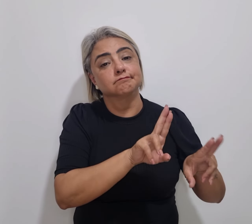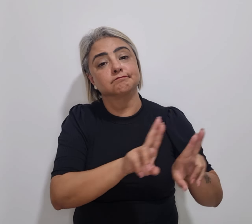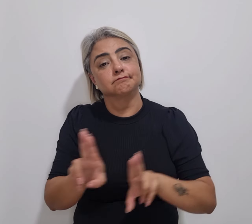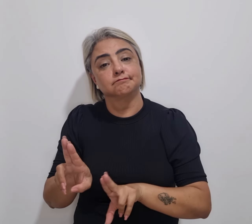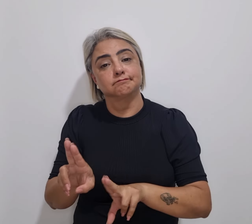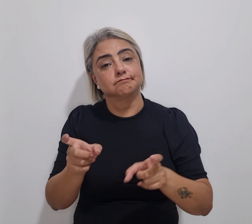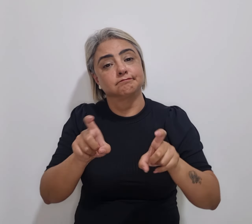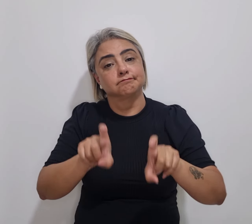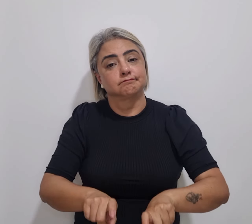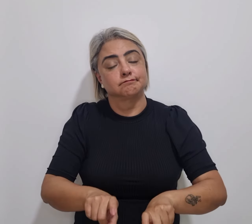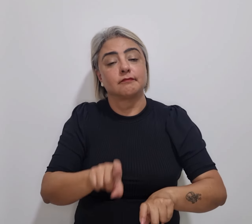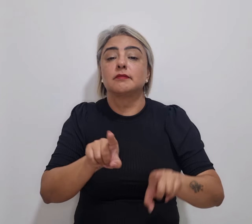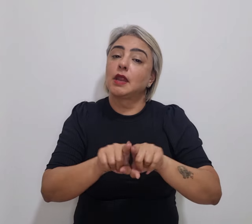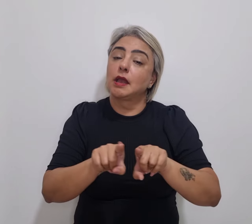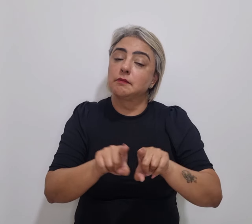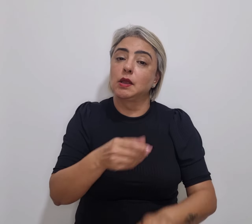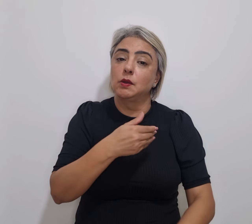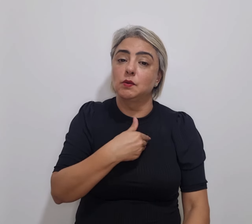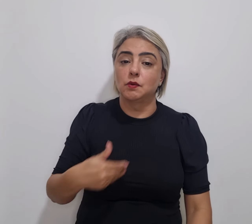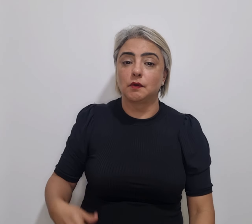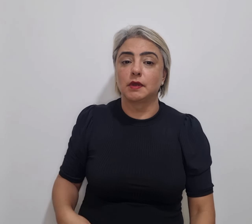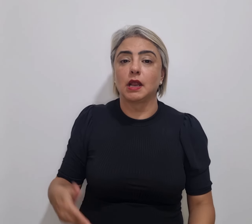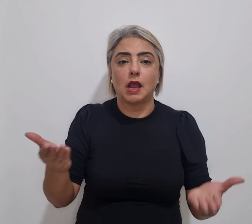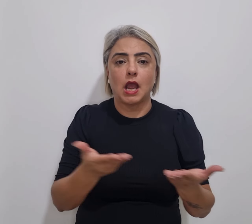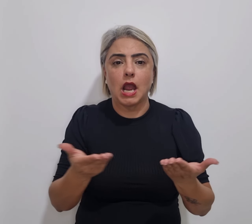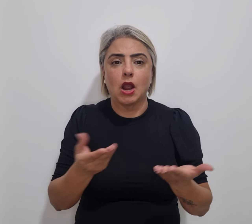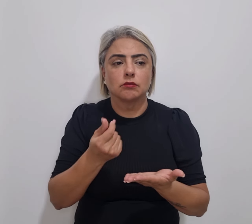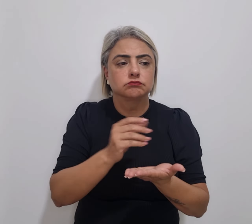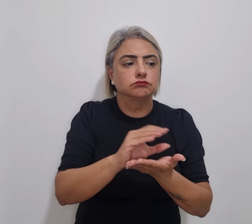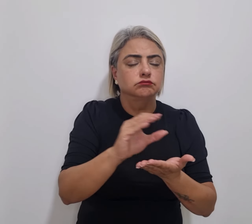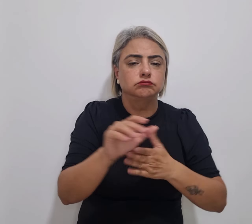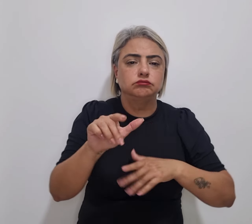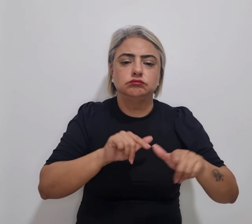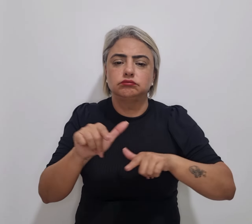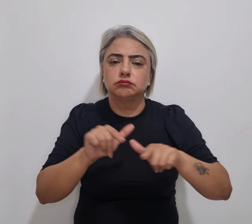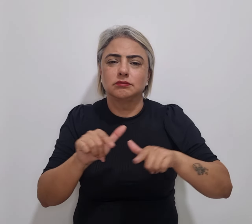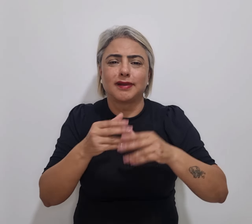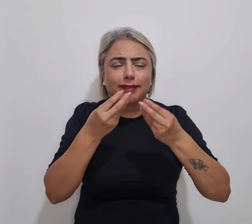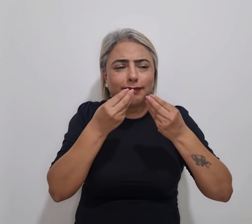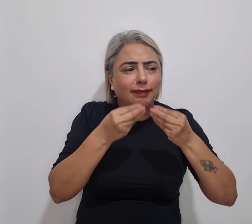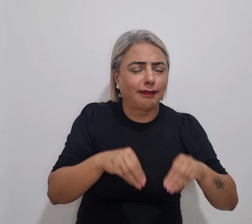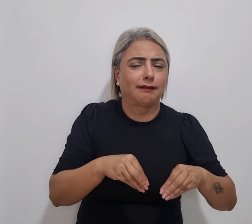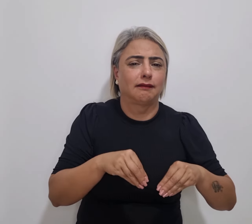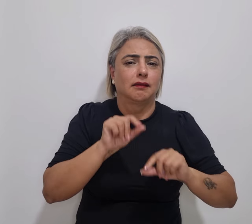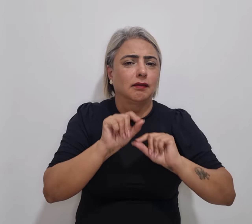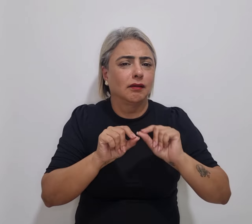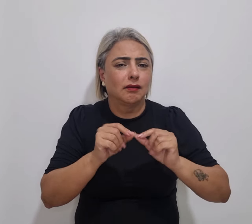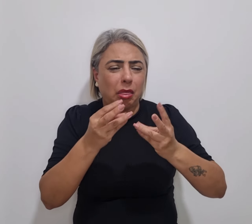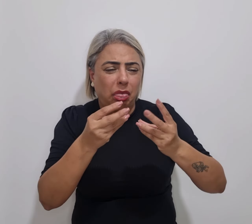Além disso, o governo atual investe em trabalho precário, o que sucateia o